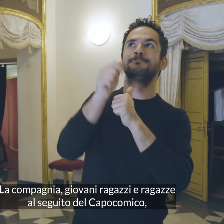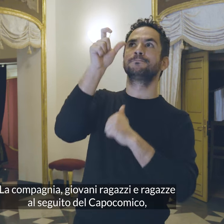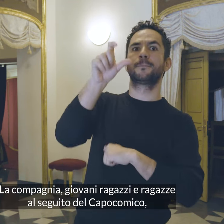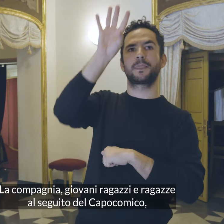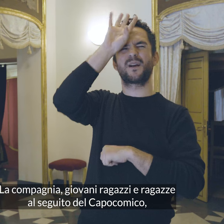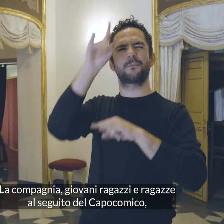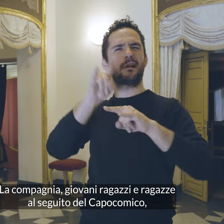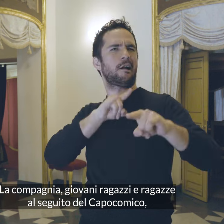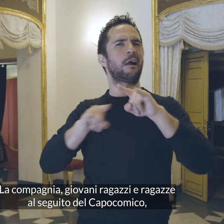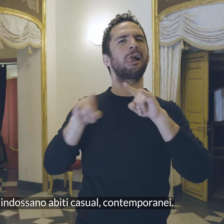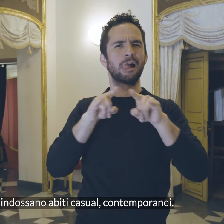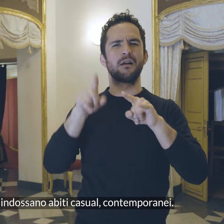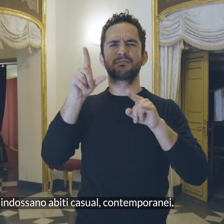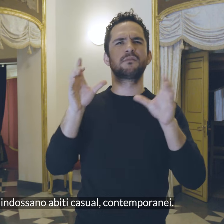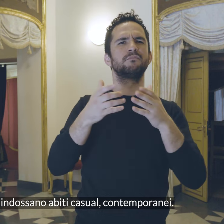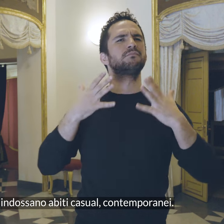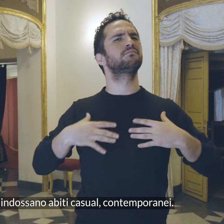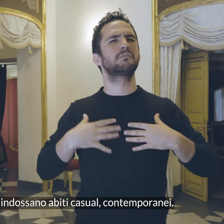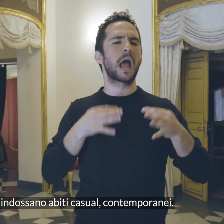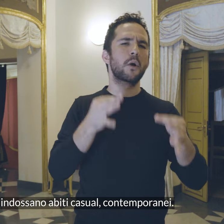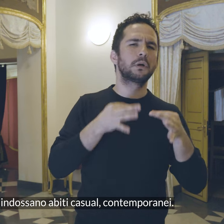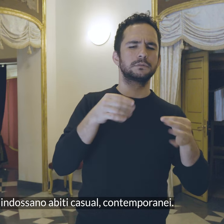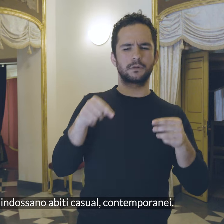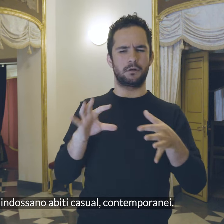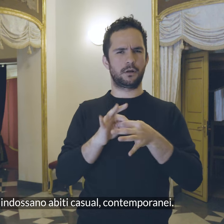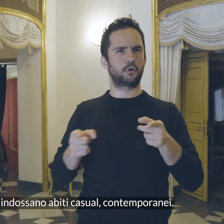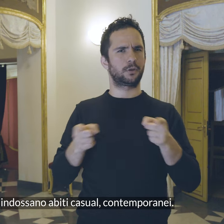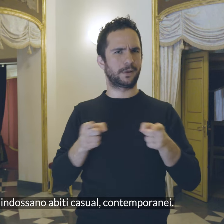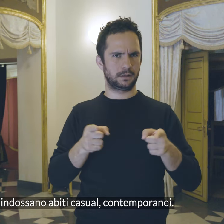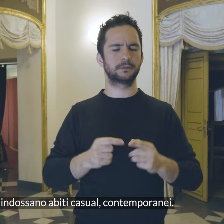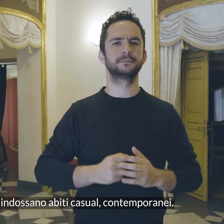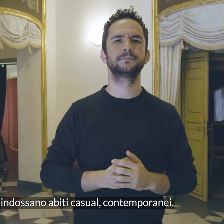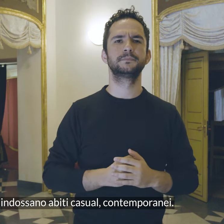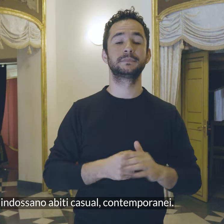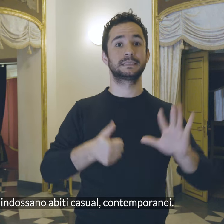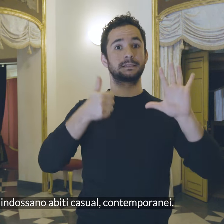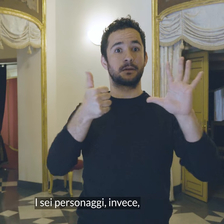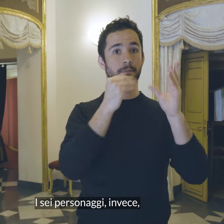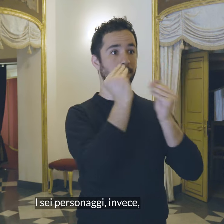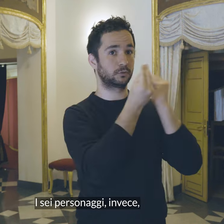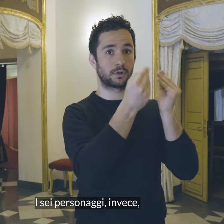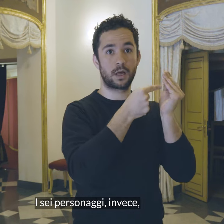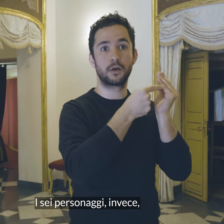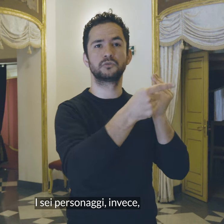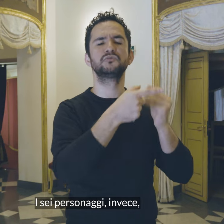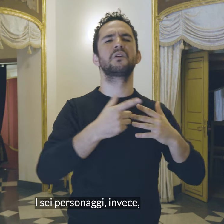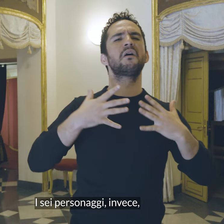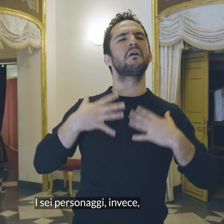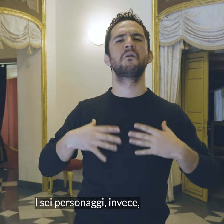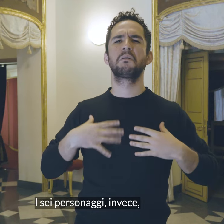al seguito del capo comico Indossano abiti casual, contemporanei I sei personaggi, invece,